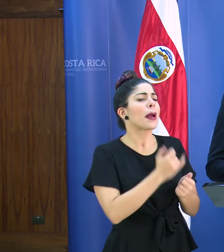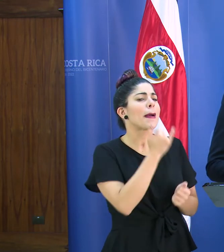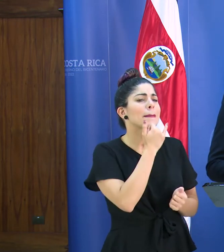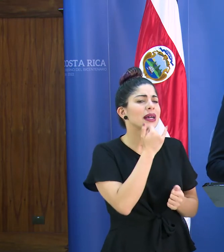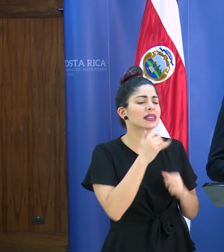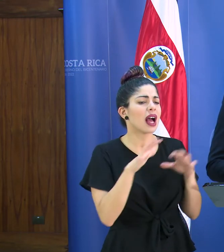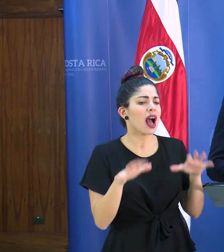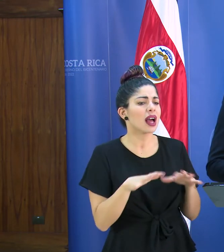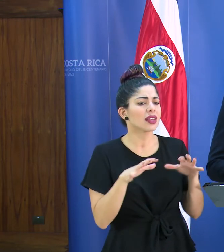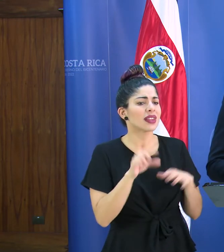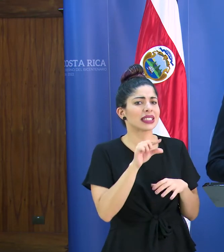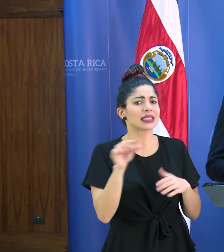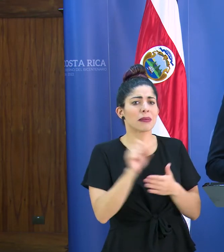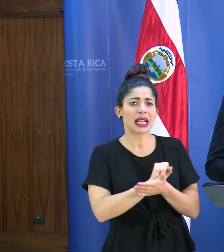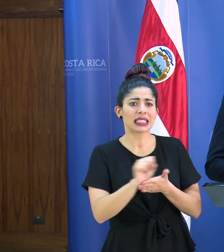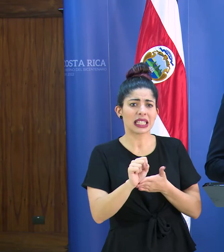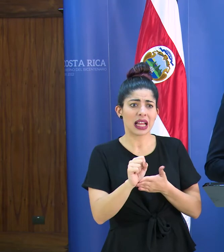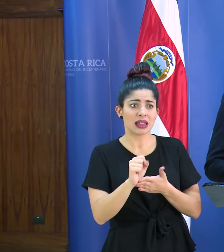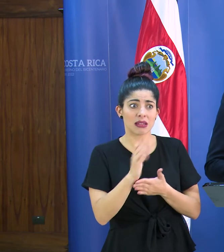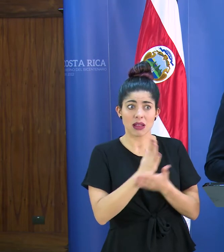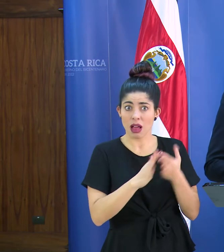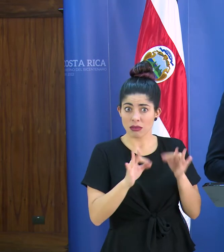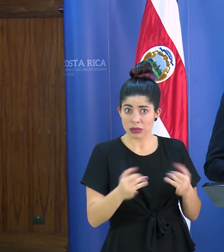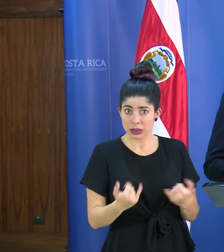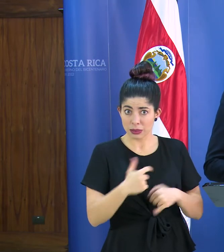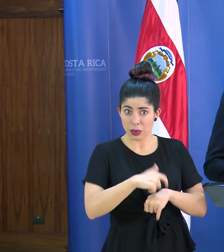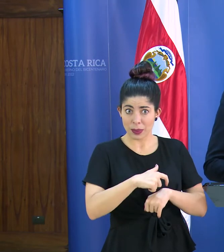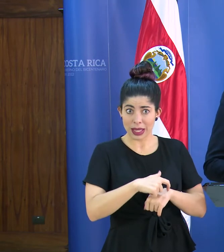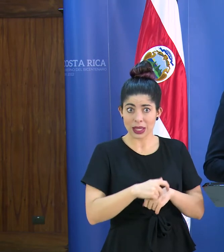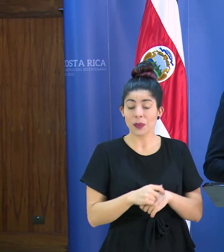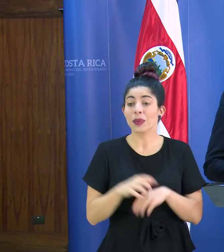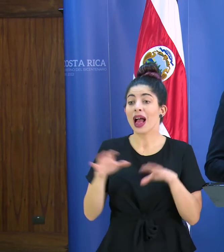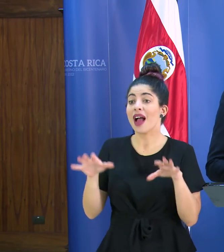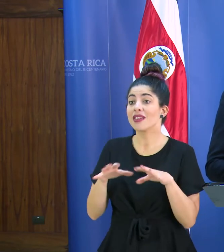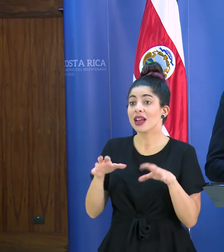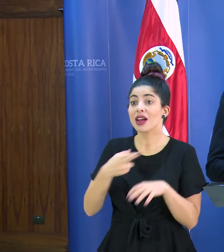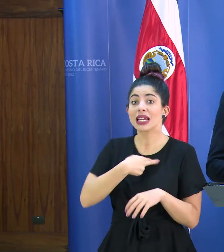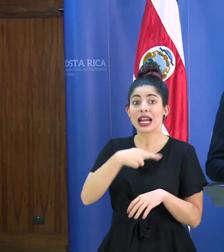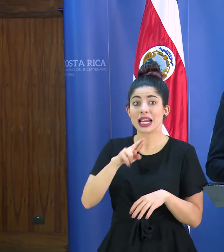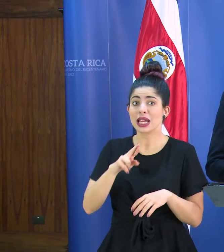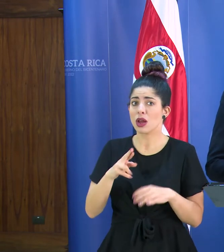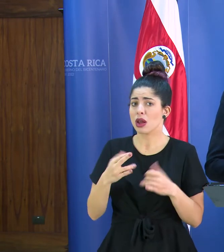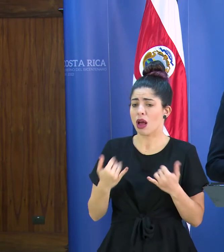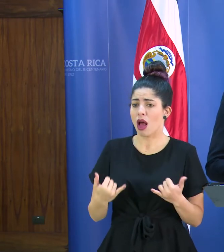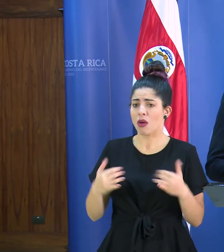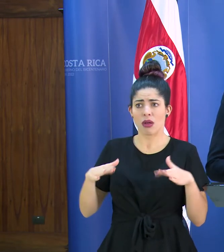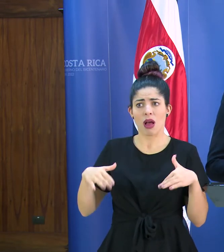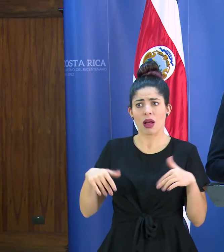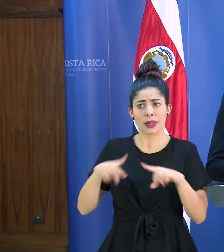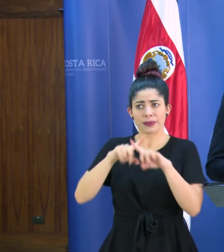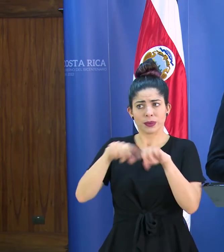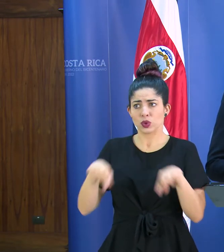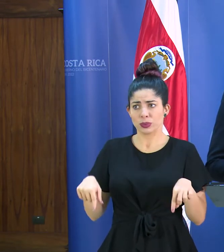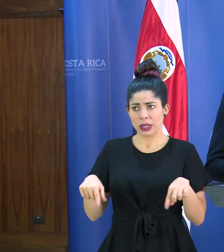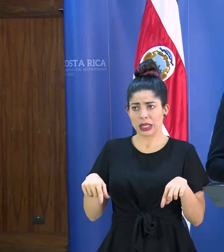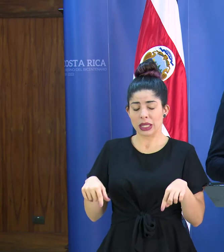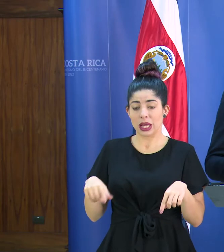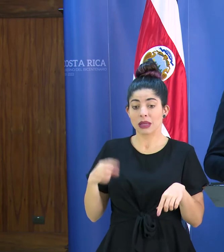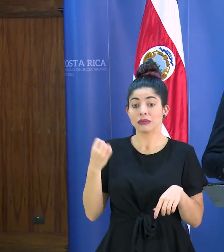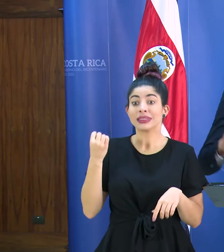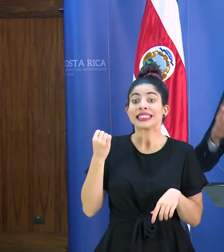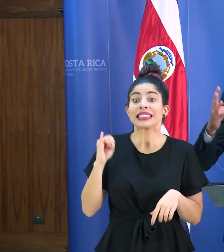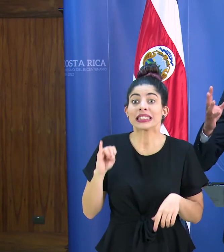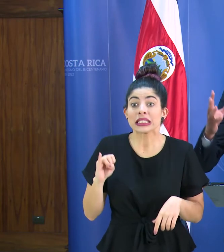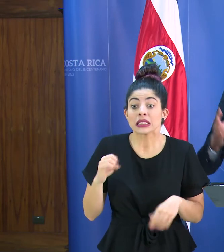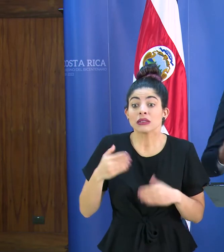pasa con las actividades de semana santa? ¿se ha tomado una decisión en este momento? las actividades religiosas no se están suspendiendo a menos de que sea